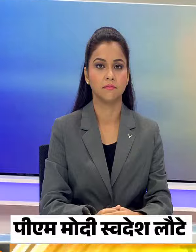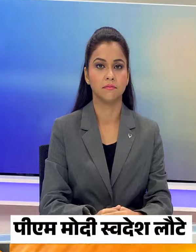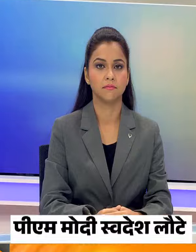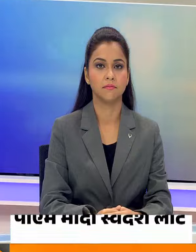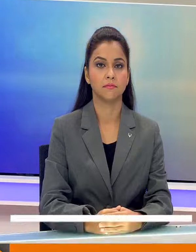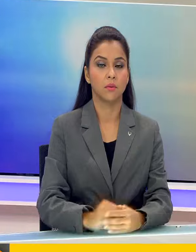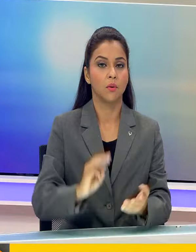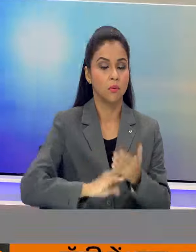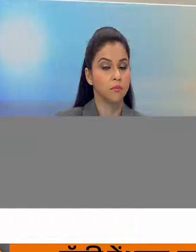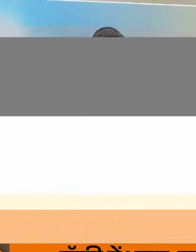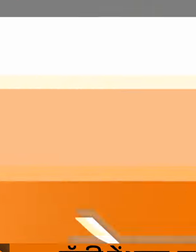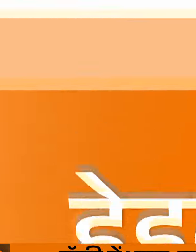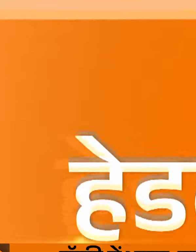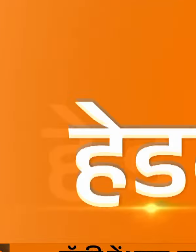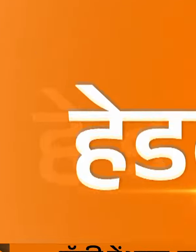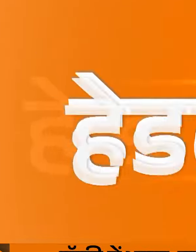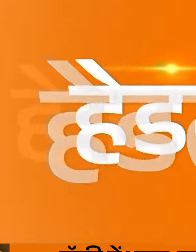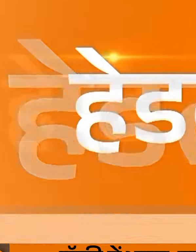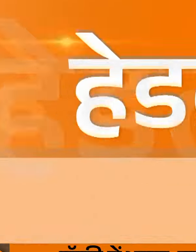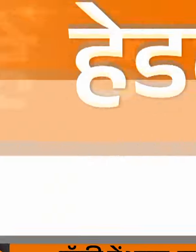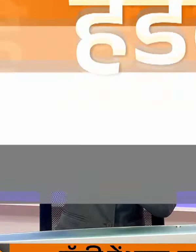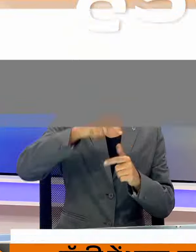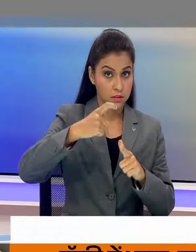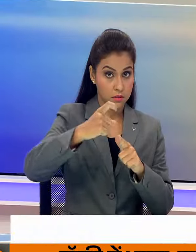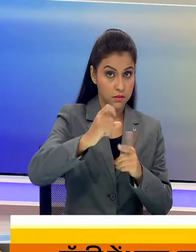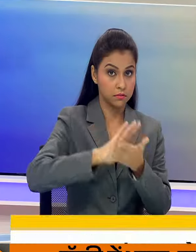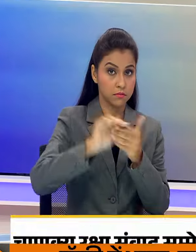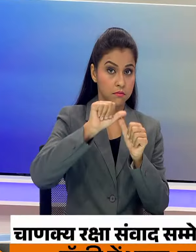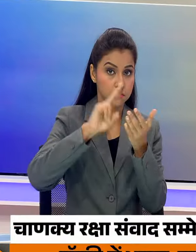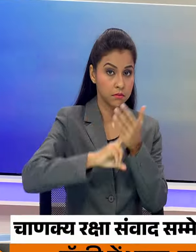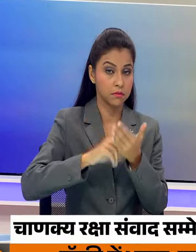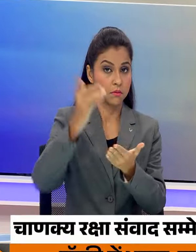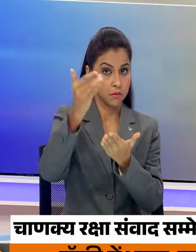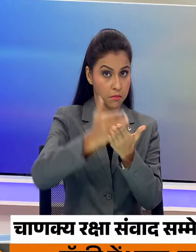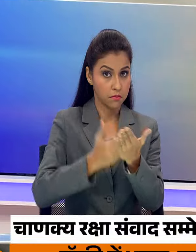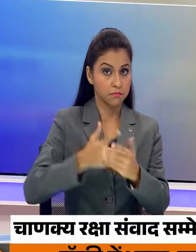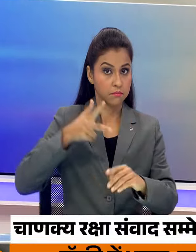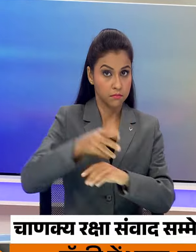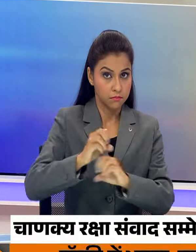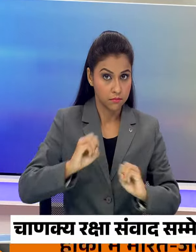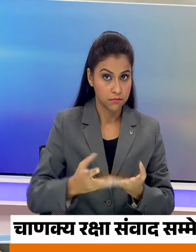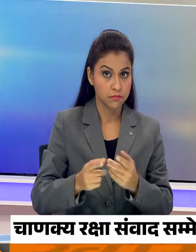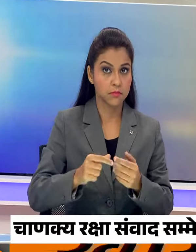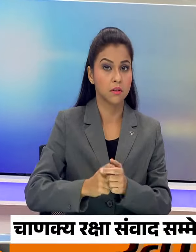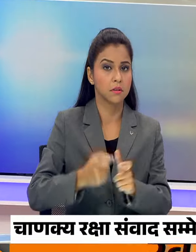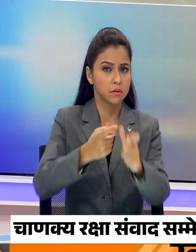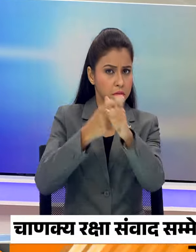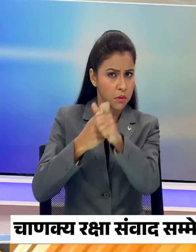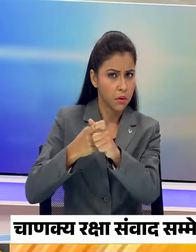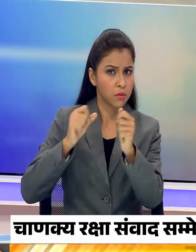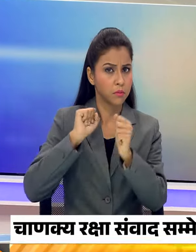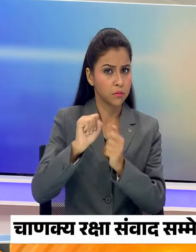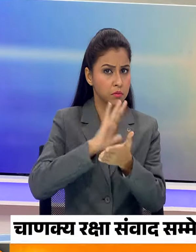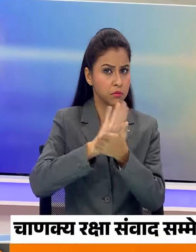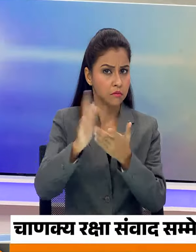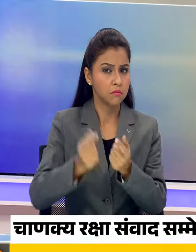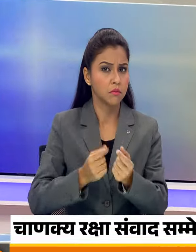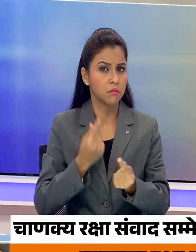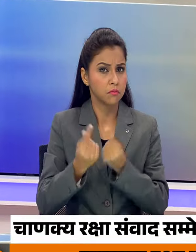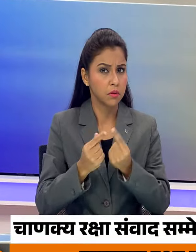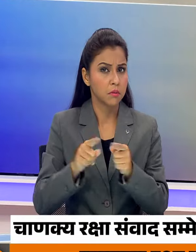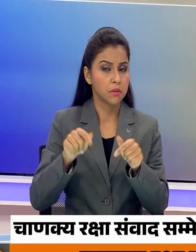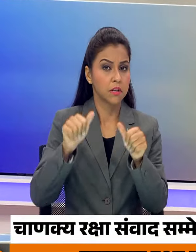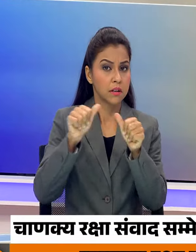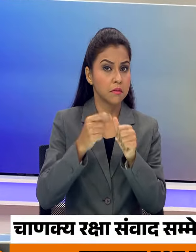रक्षा मंत्री राजनात सिंग आज चानक के रक्षा समवाद समेलन का करेंगे उद्गाटन सेना की हरत पहल और